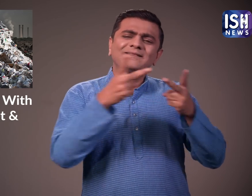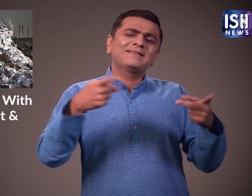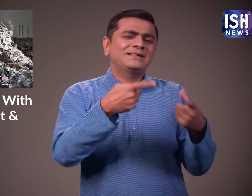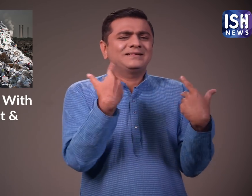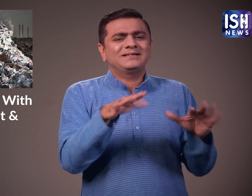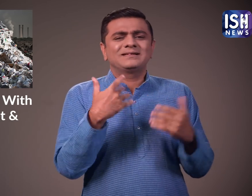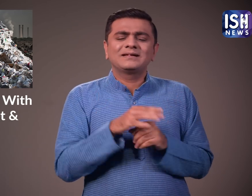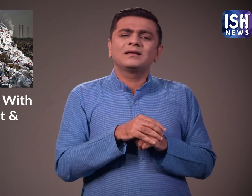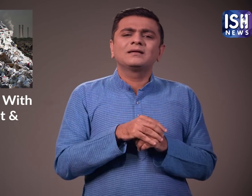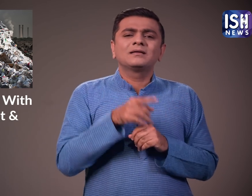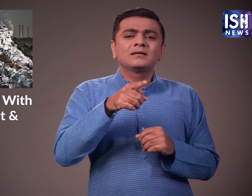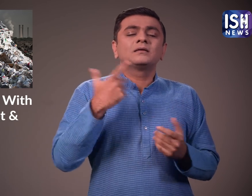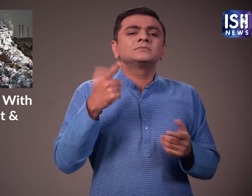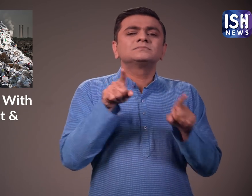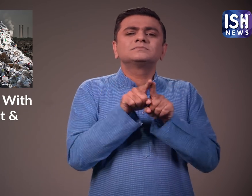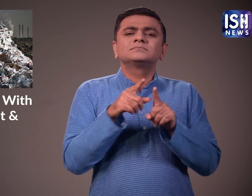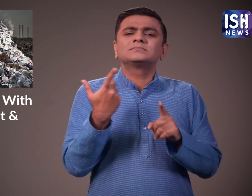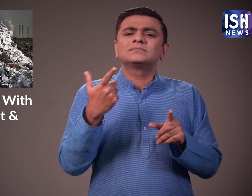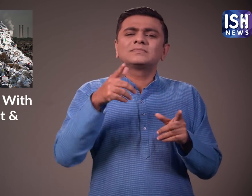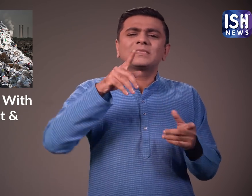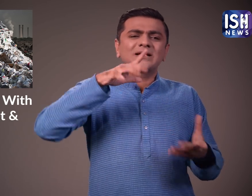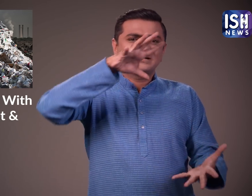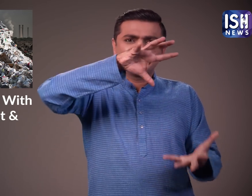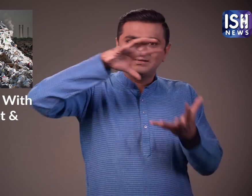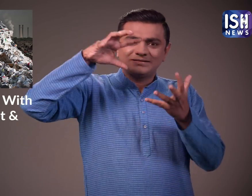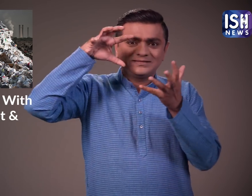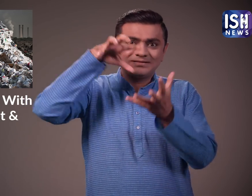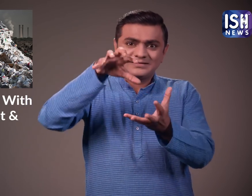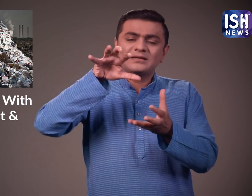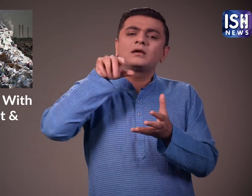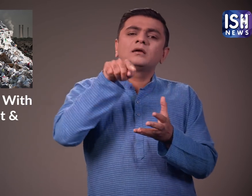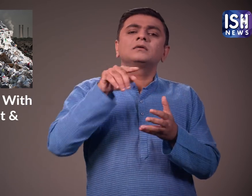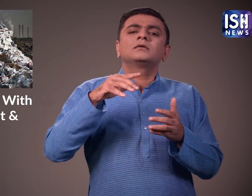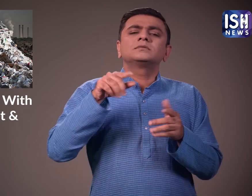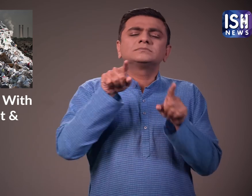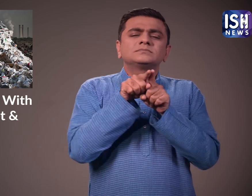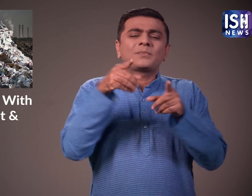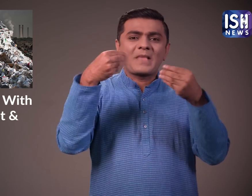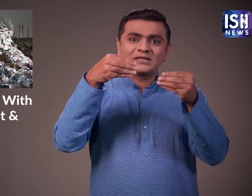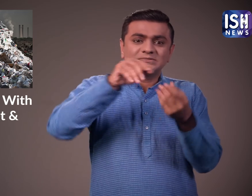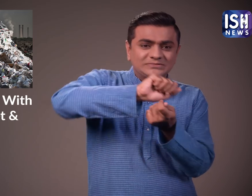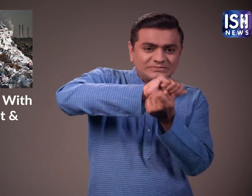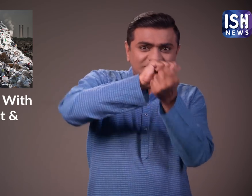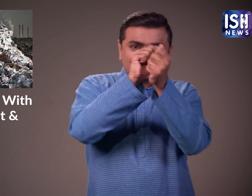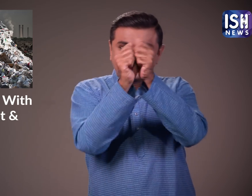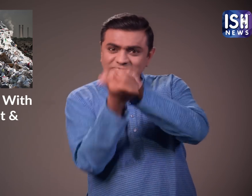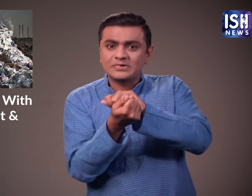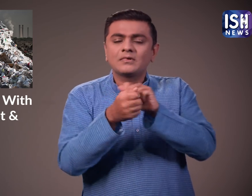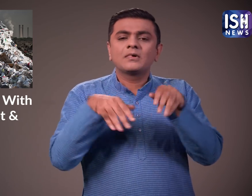LDPE से बने दूद के पैकेट या पाउच जो एक प्रकार का प्लास्तिक पुनर्विनी करन किया जा सकता है और